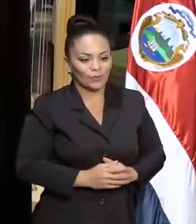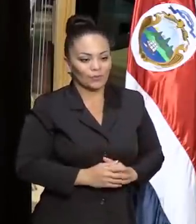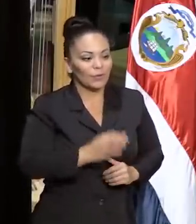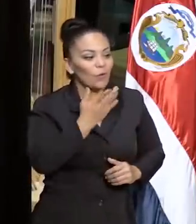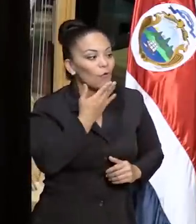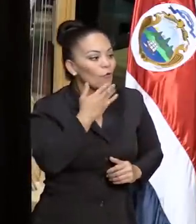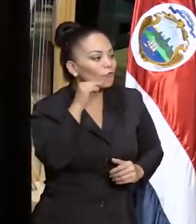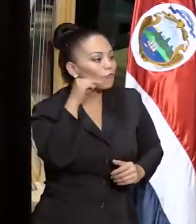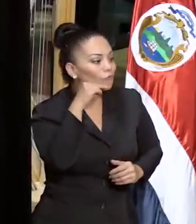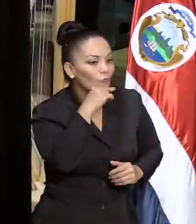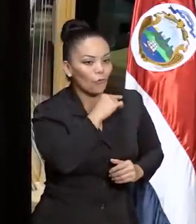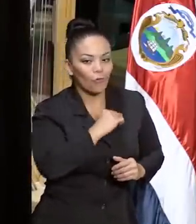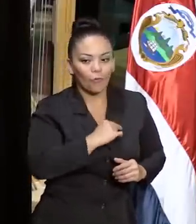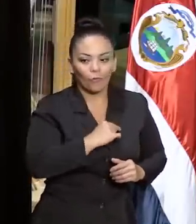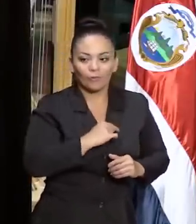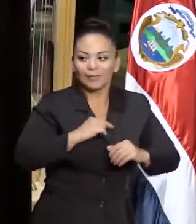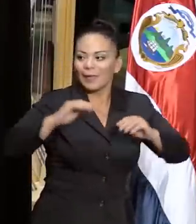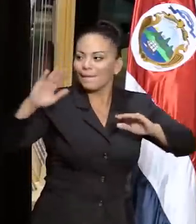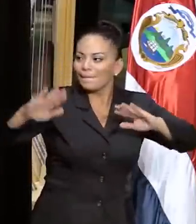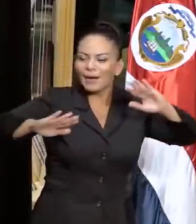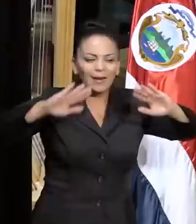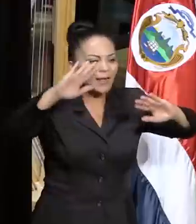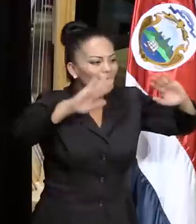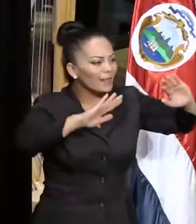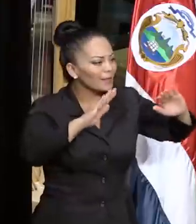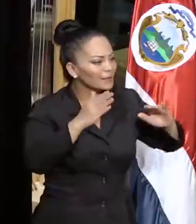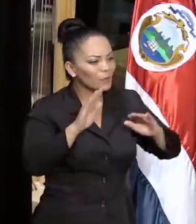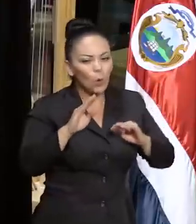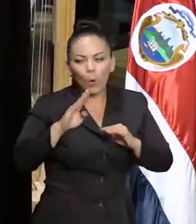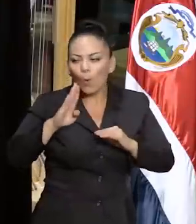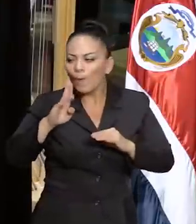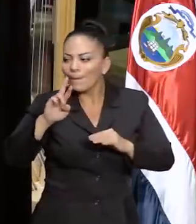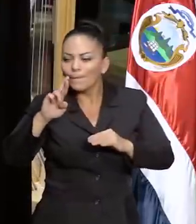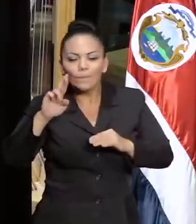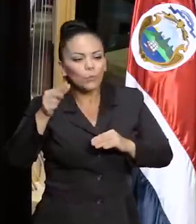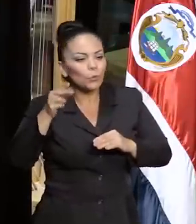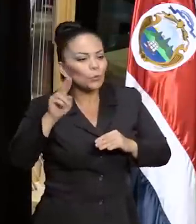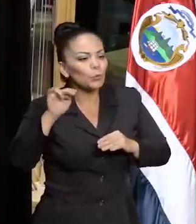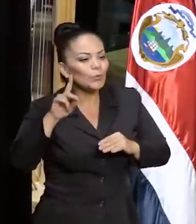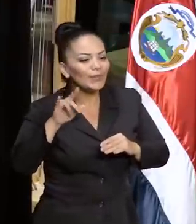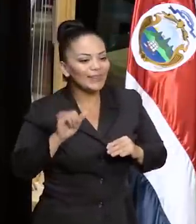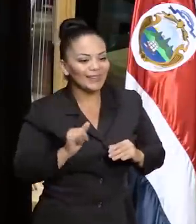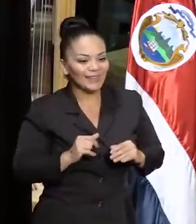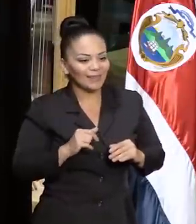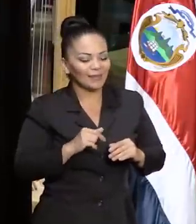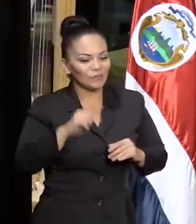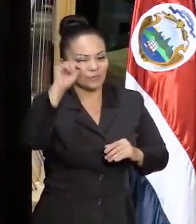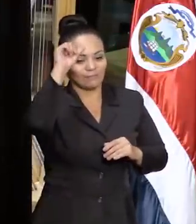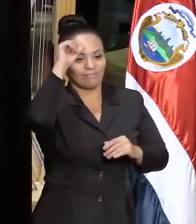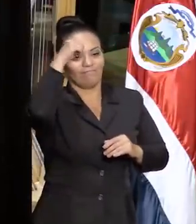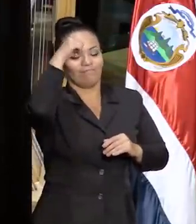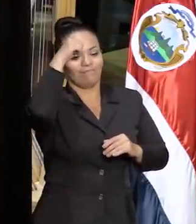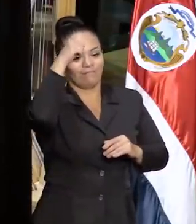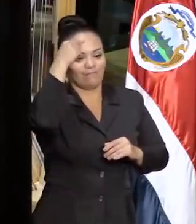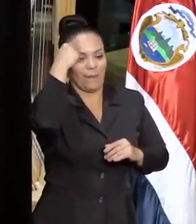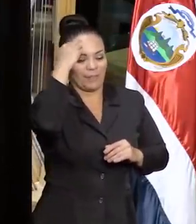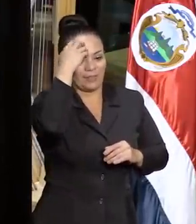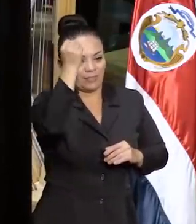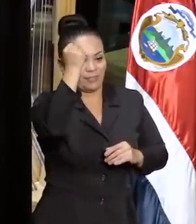rojo de esas paredes o burgundí, como le quieran decir, está grabada en mi mente.